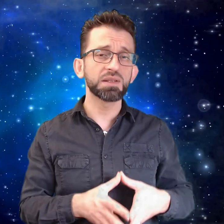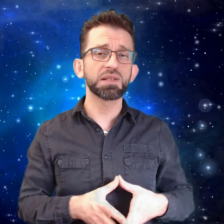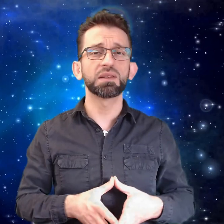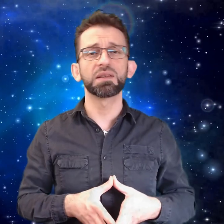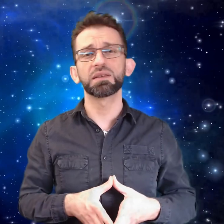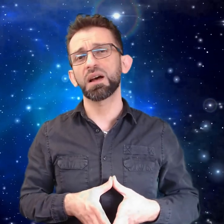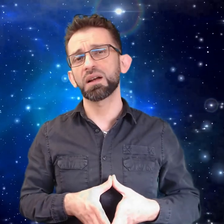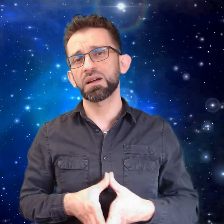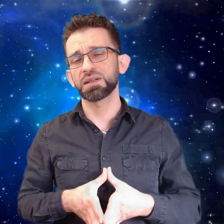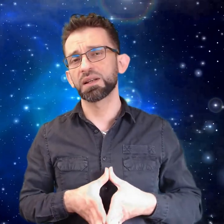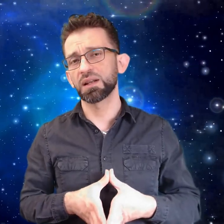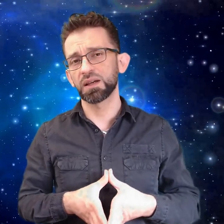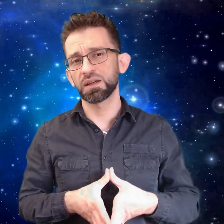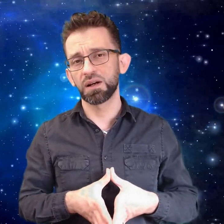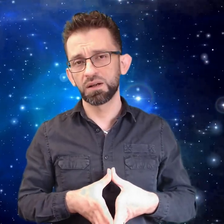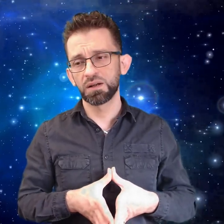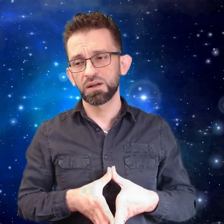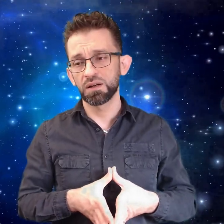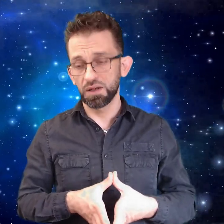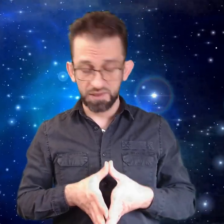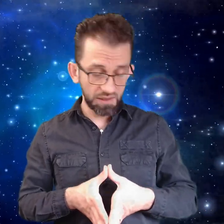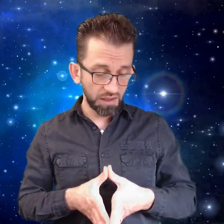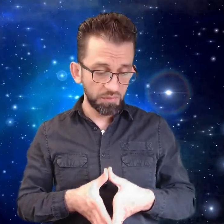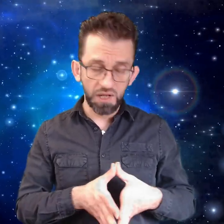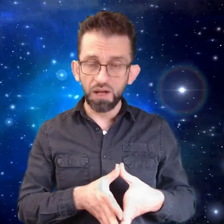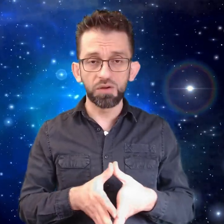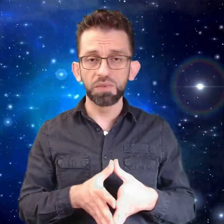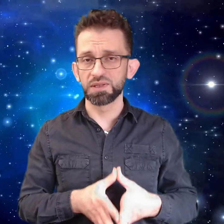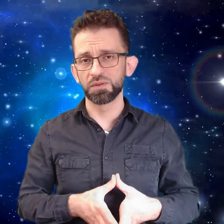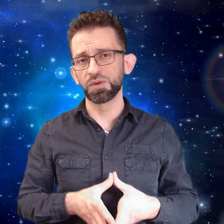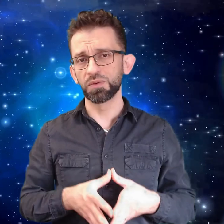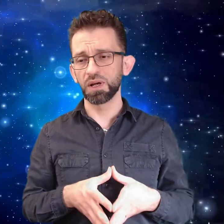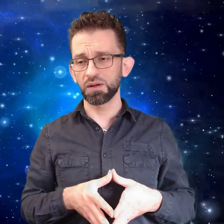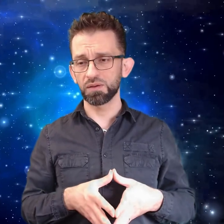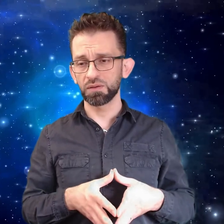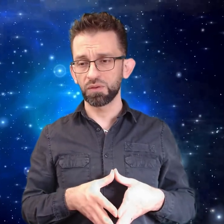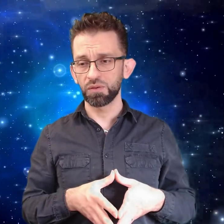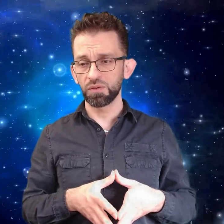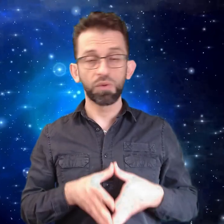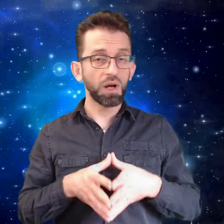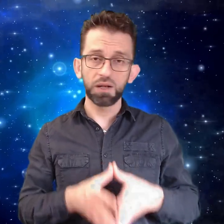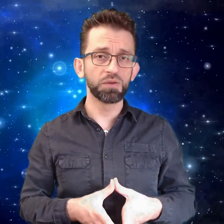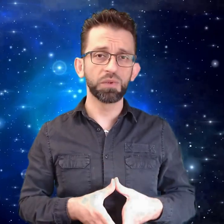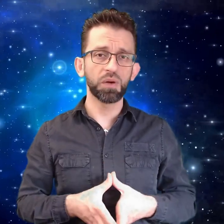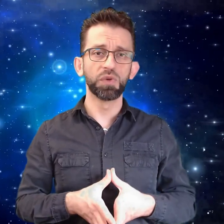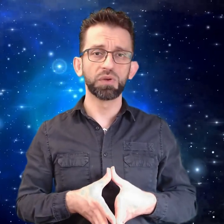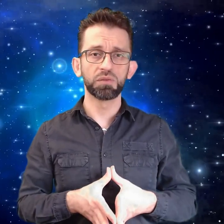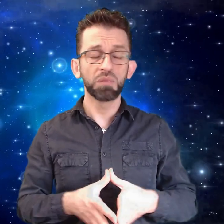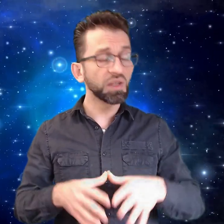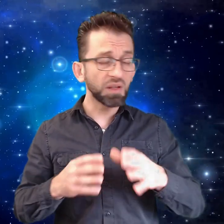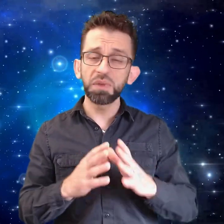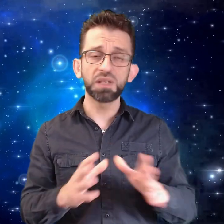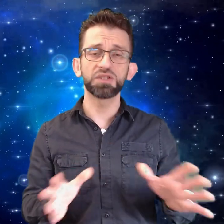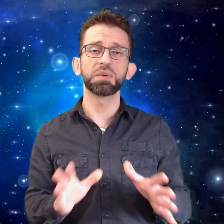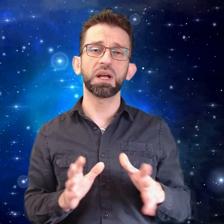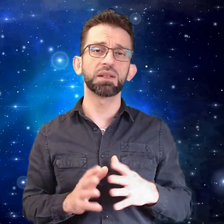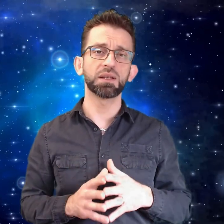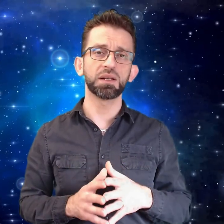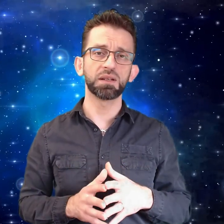رسالة انتحار حسين الأخيرة حسين طلب من أهله بسي وقووايا وقال إنه بيحبهم ما طلب أي شي من حدا تاني